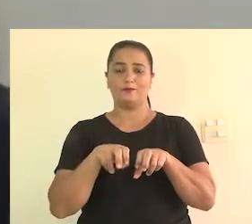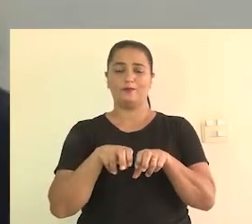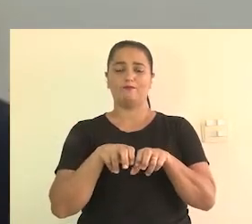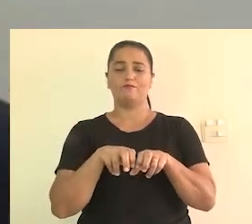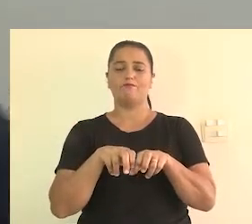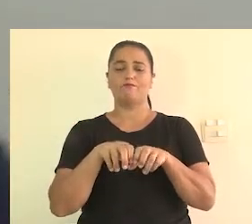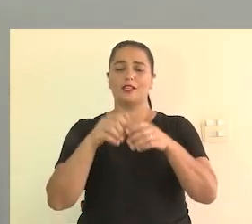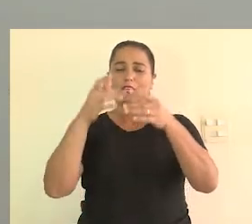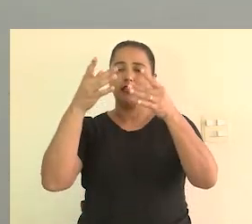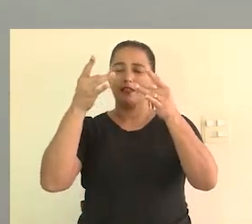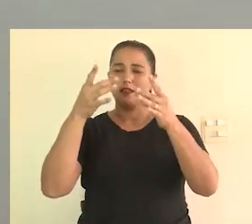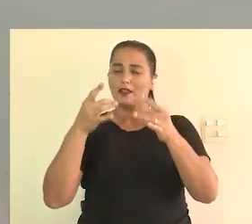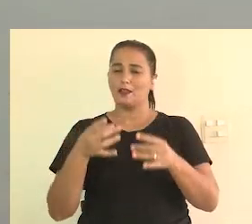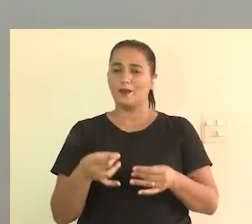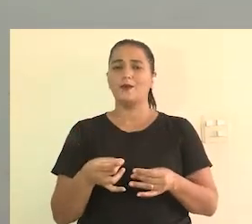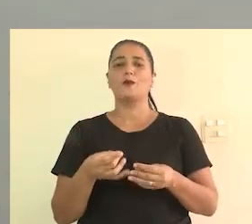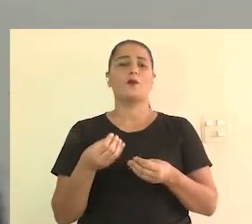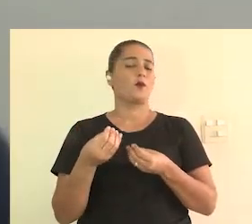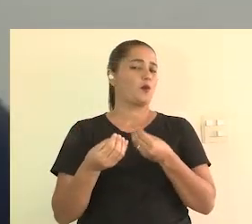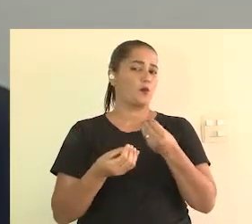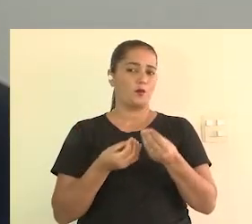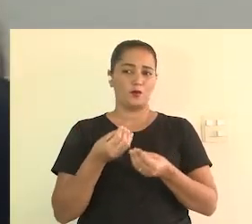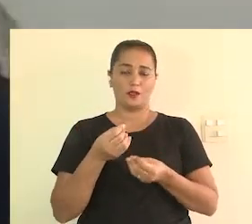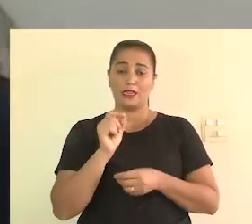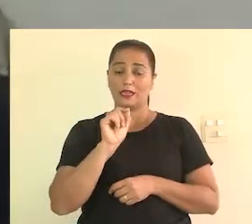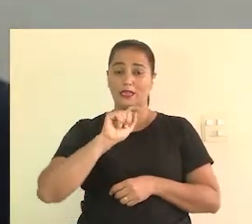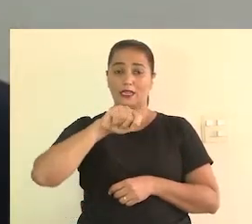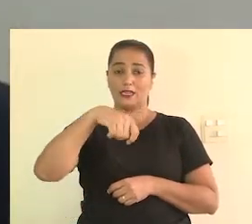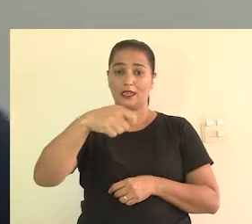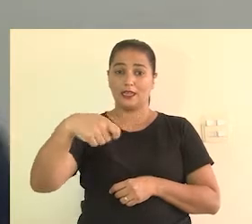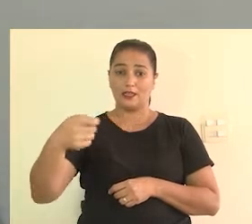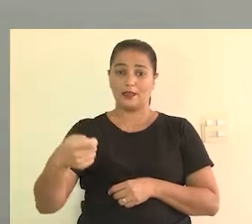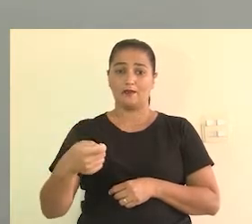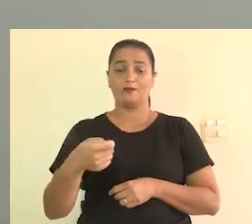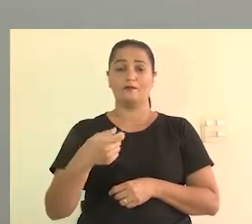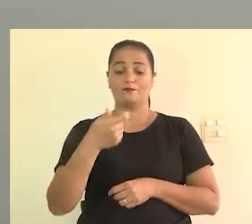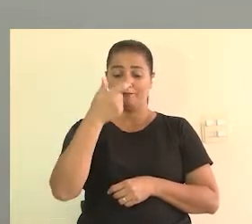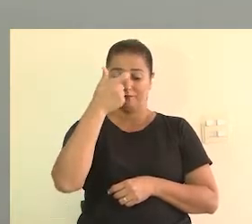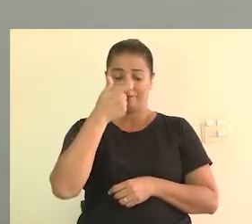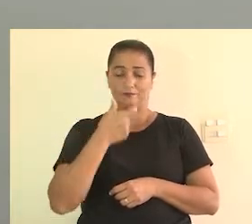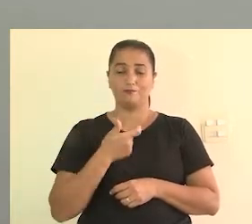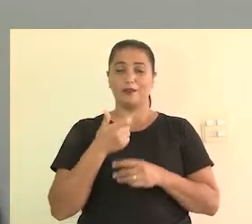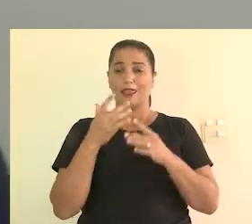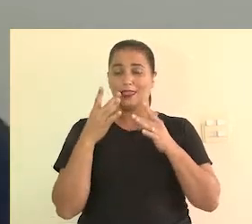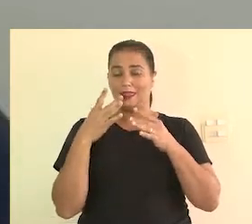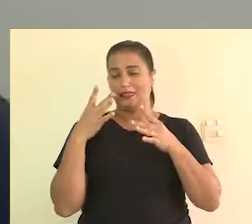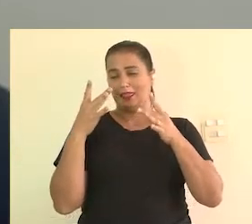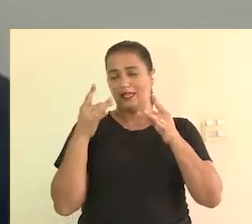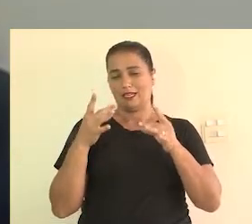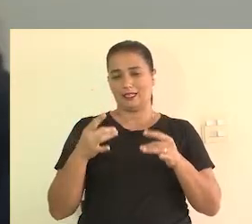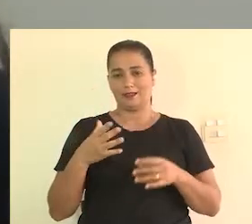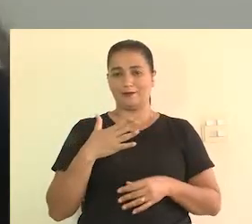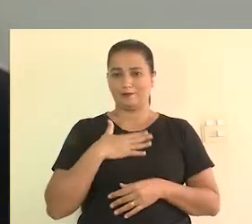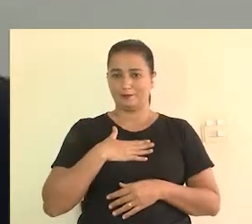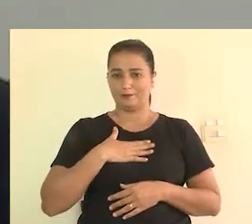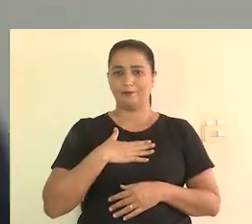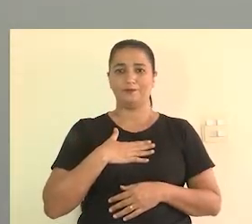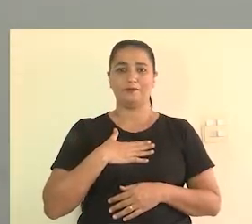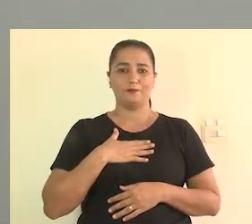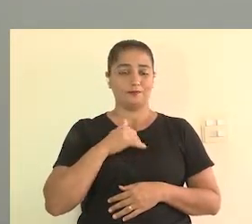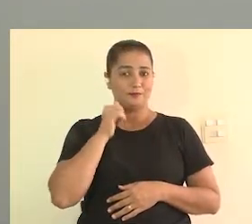descrevendo um pouco quem são vocês. Eu vou até me descrever antes. Eu sou